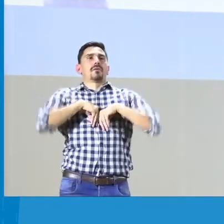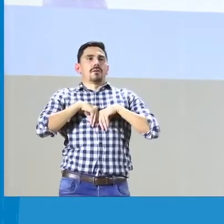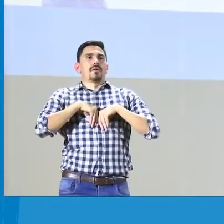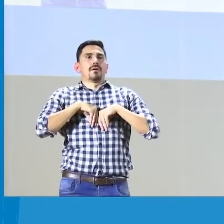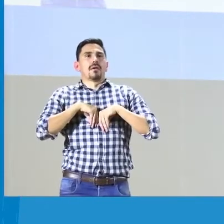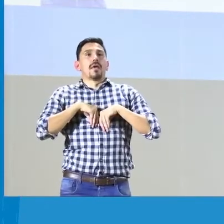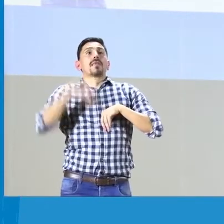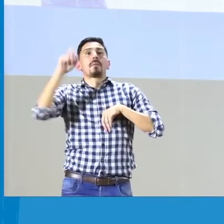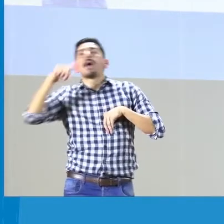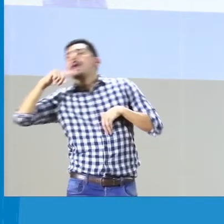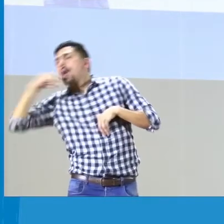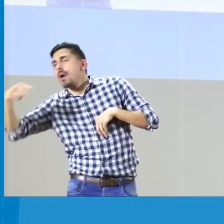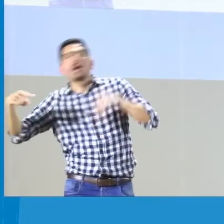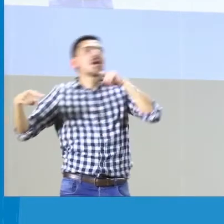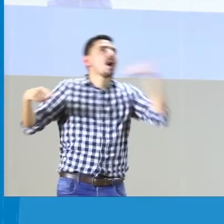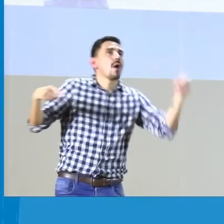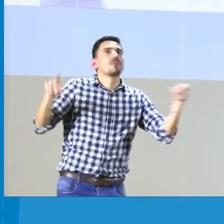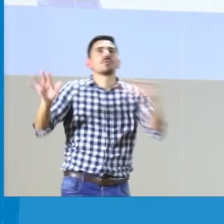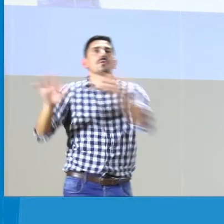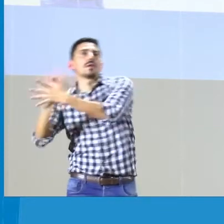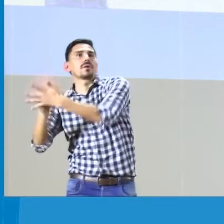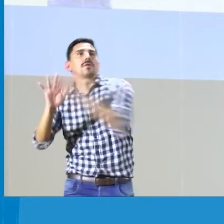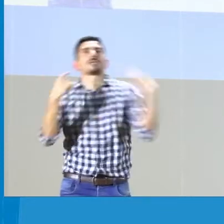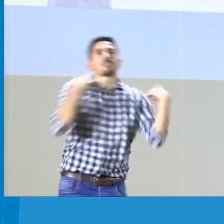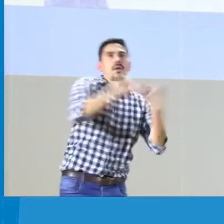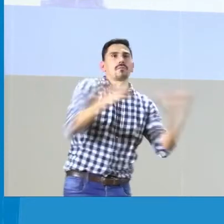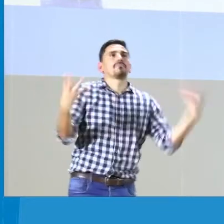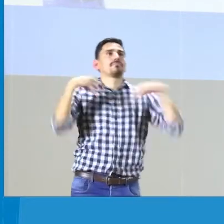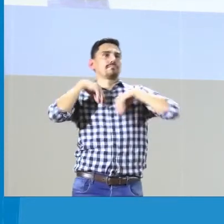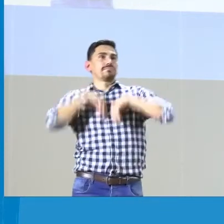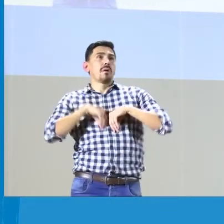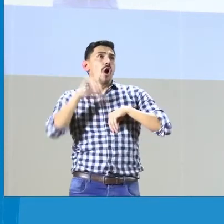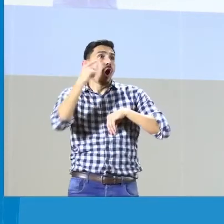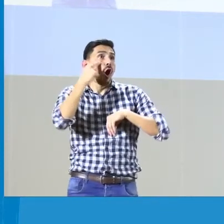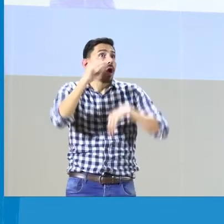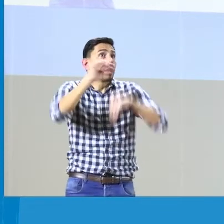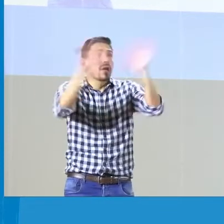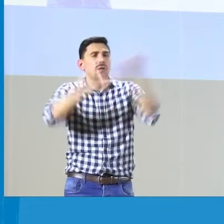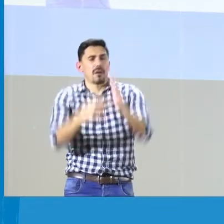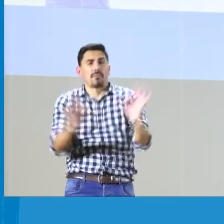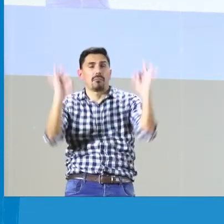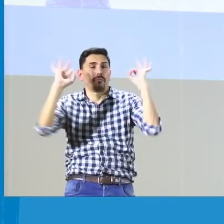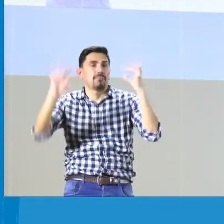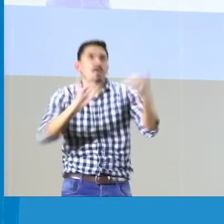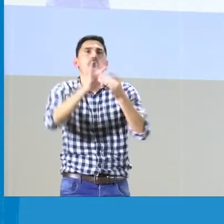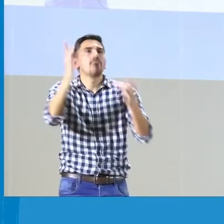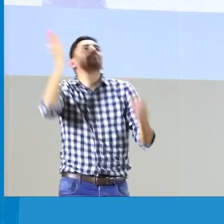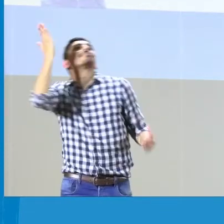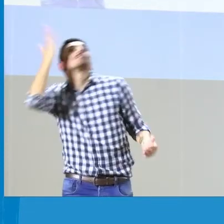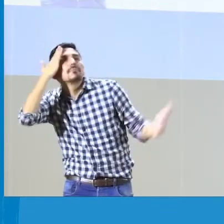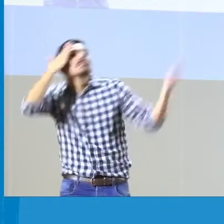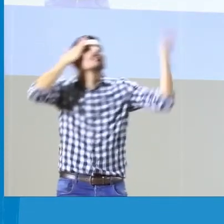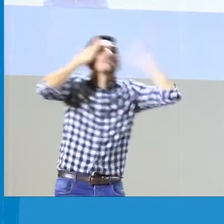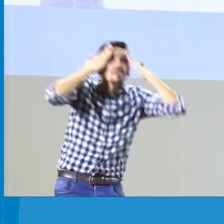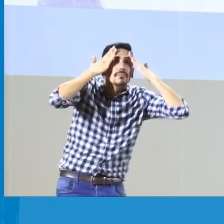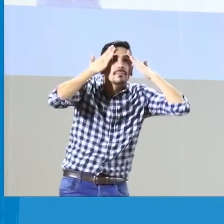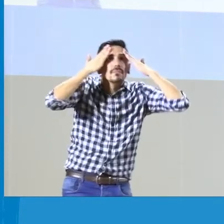sistema de educación que se va a implementar. Tiene que tener fortalezas tanto en español como lengua de señas. No quiere decir